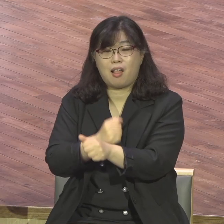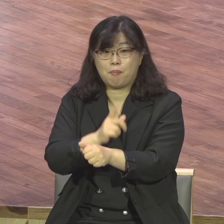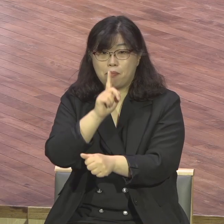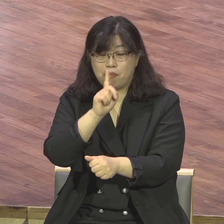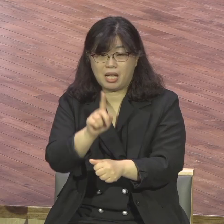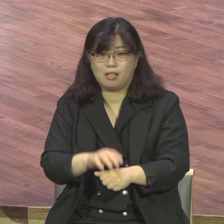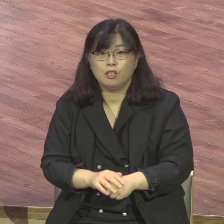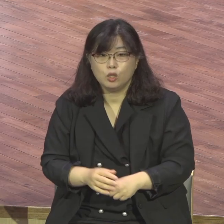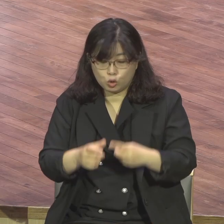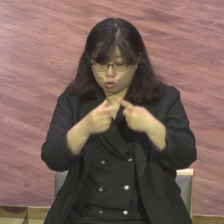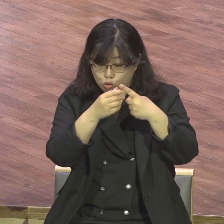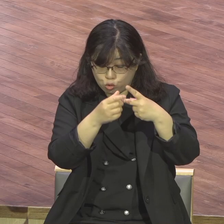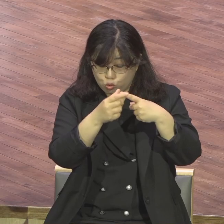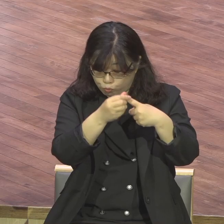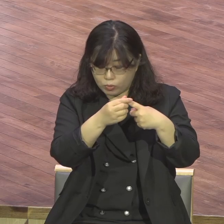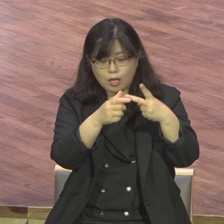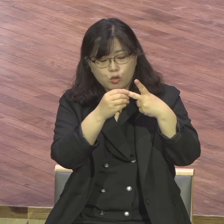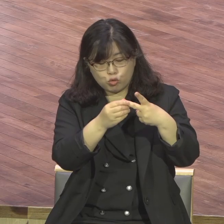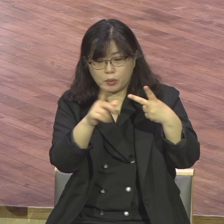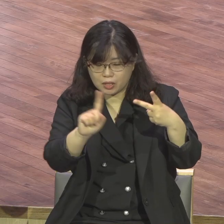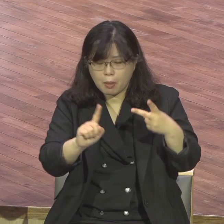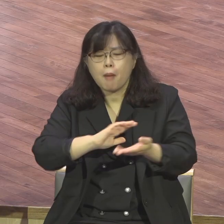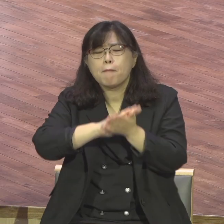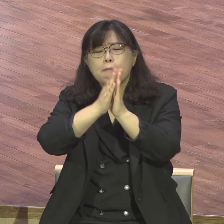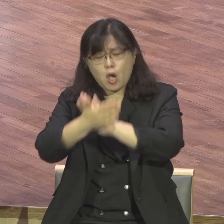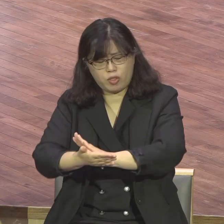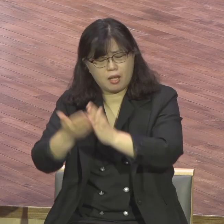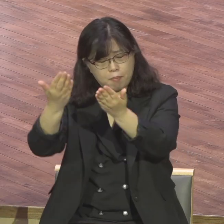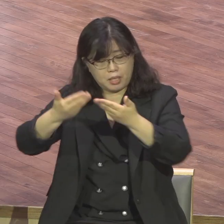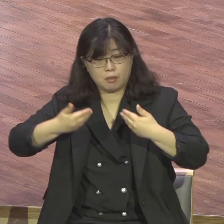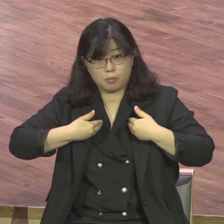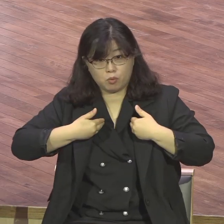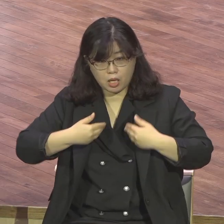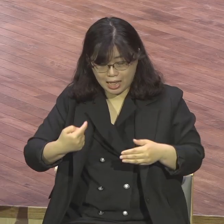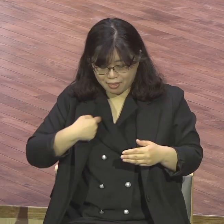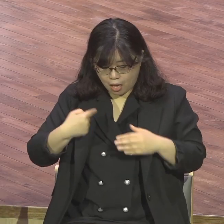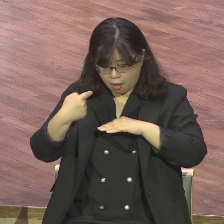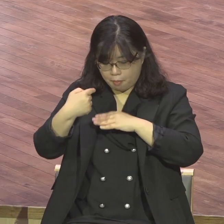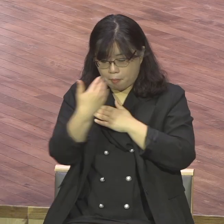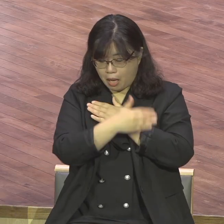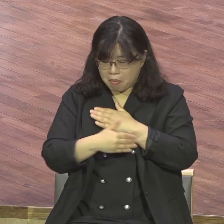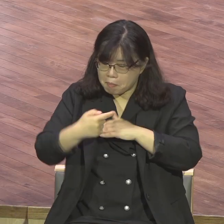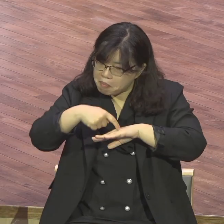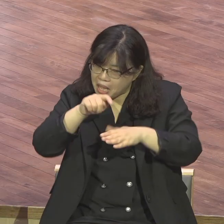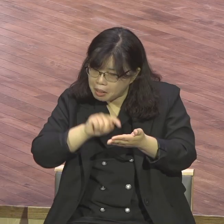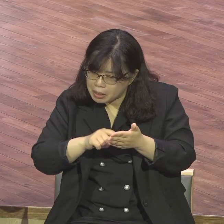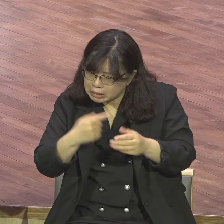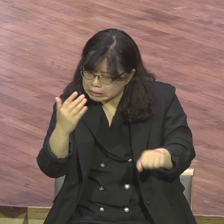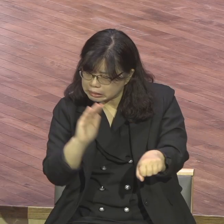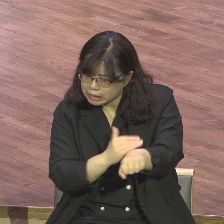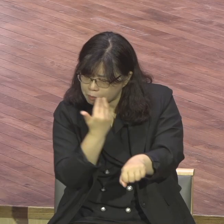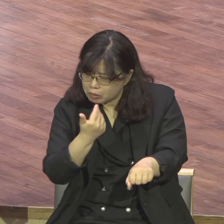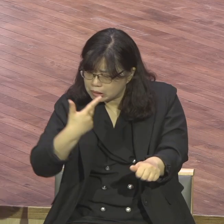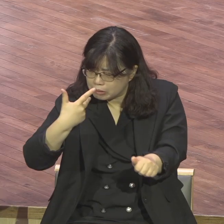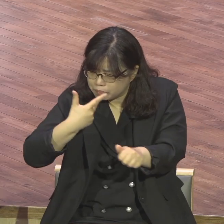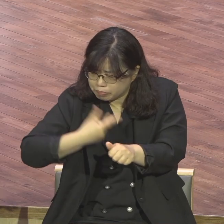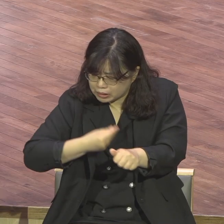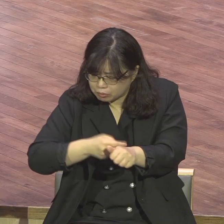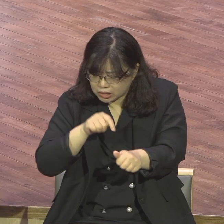마음속에 있는 잘못 각인된 것을 변화시켜야 됩니다 우리의 이 마음속에 잠재되어 있는 상체의 선뿌리들이